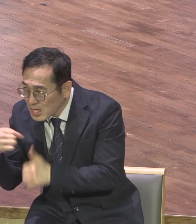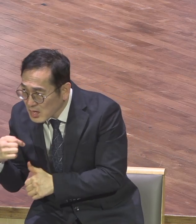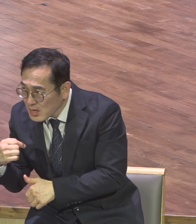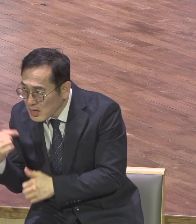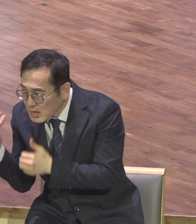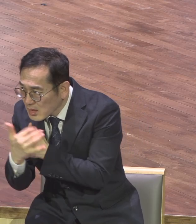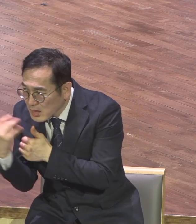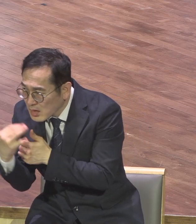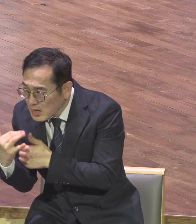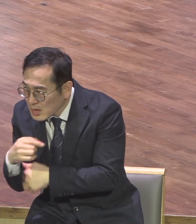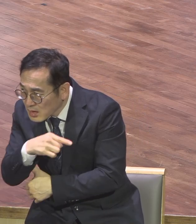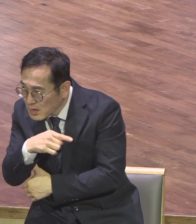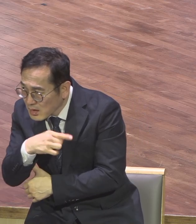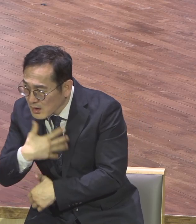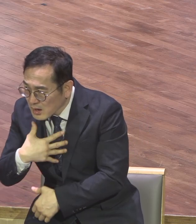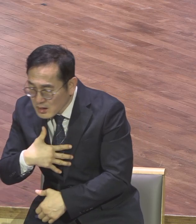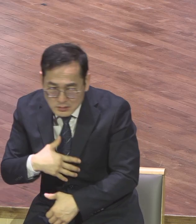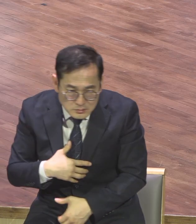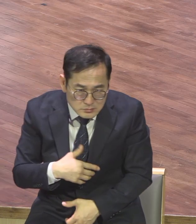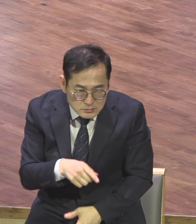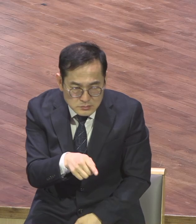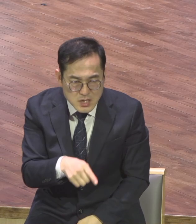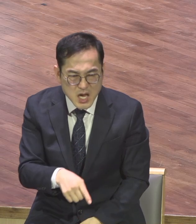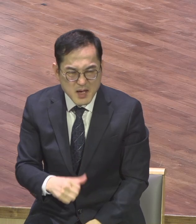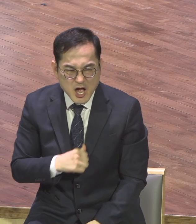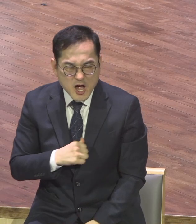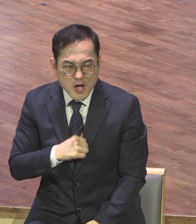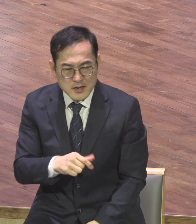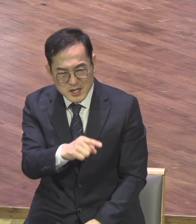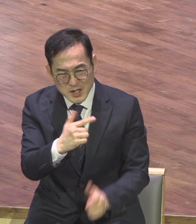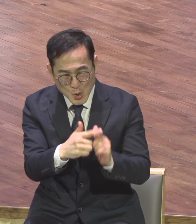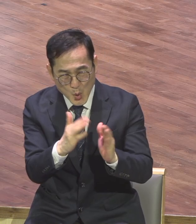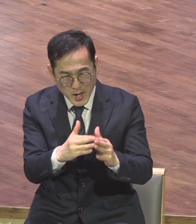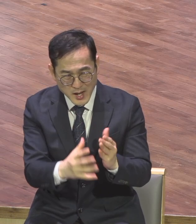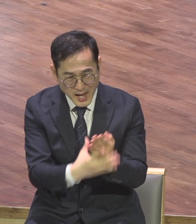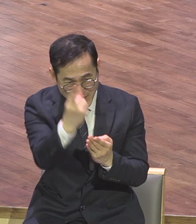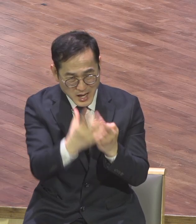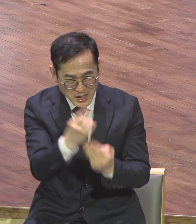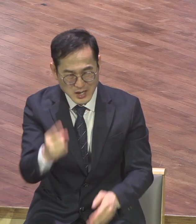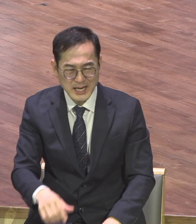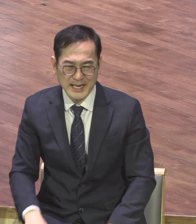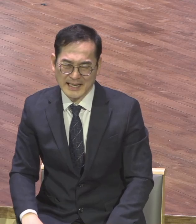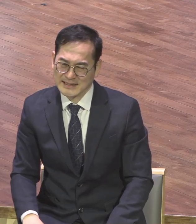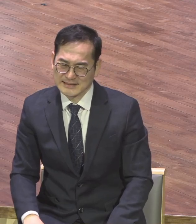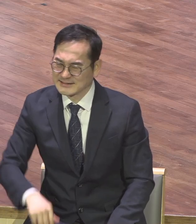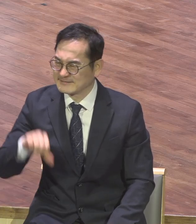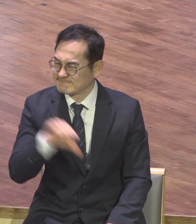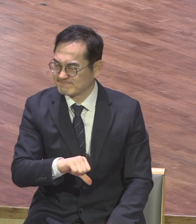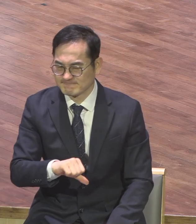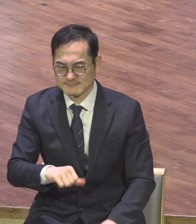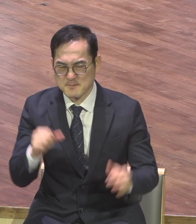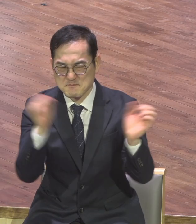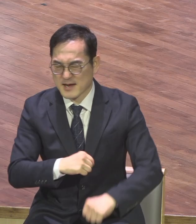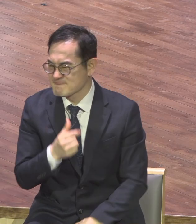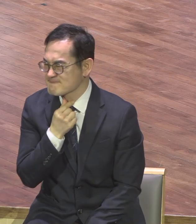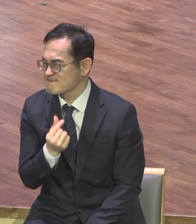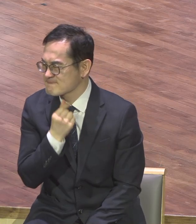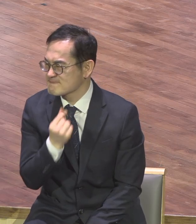교회의 헌당을 방해합니다 안 되면 좋겠다 교회가 망하면 좋겠다 교회가 시험